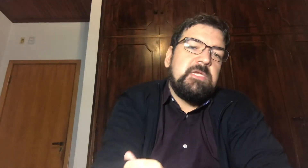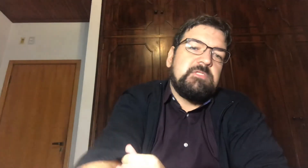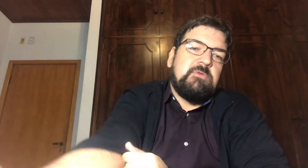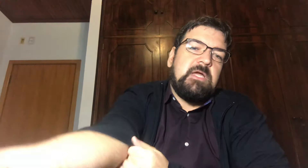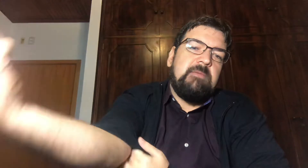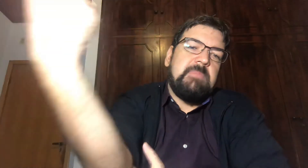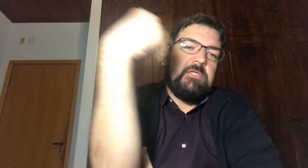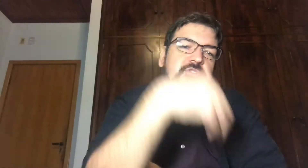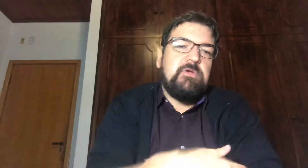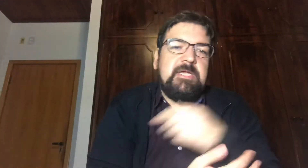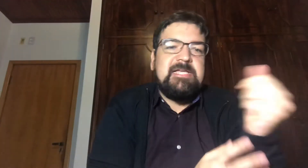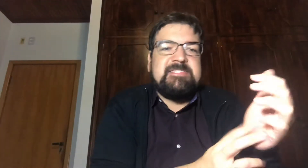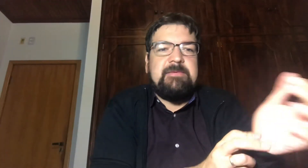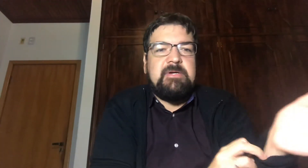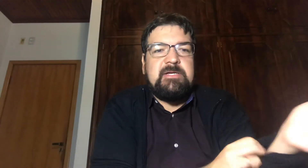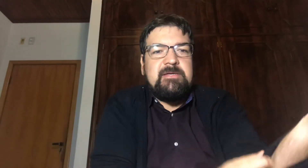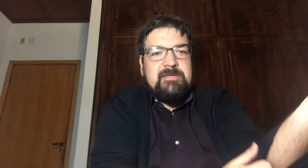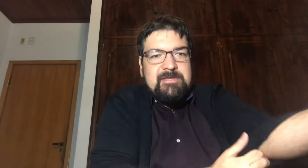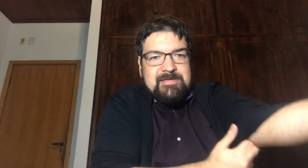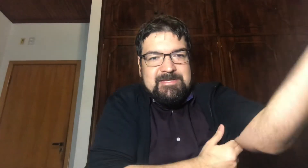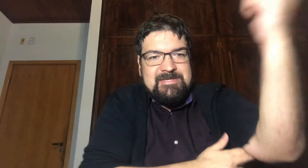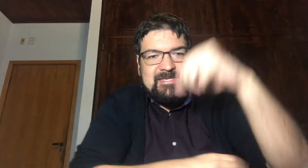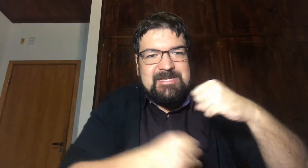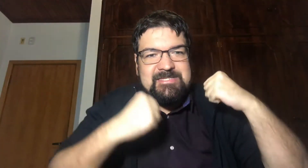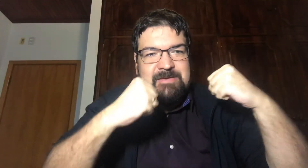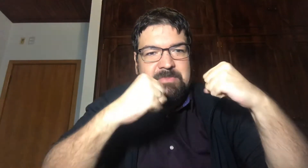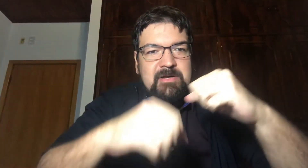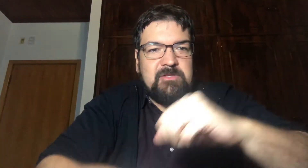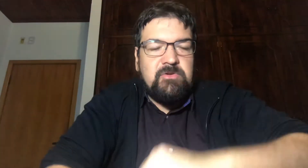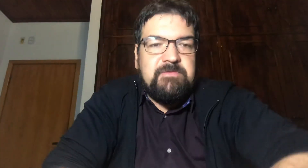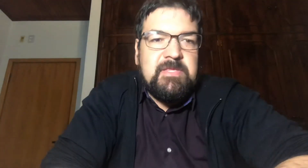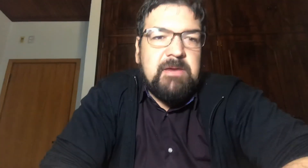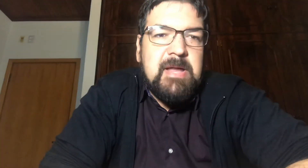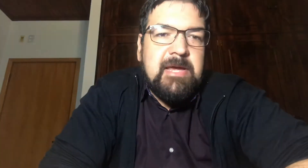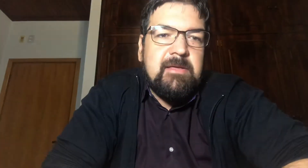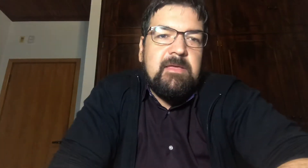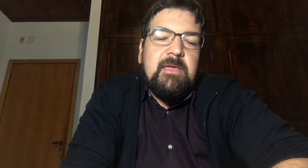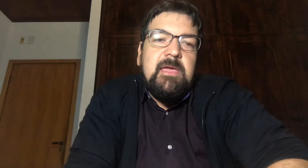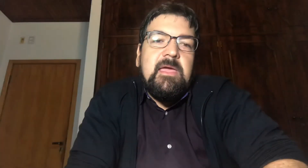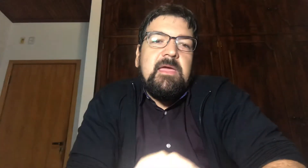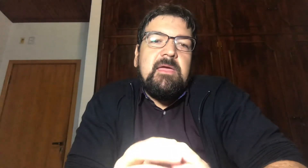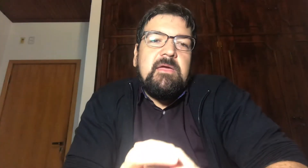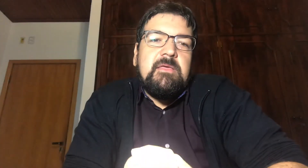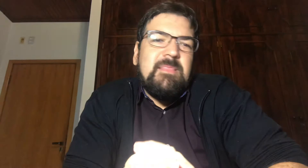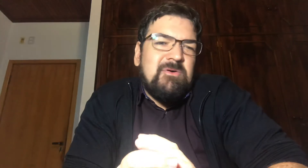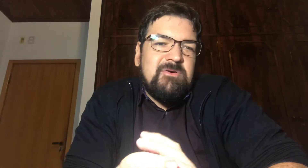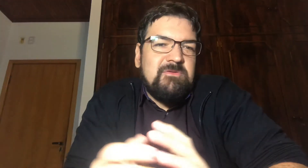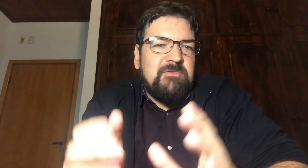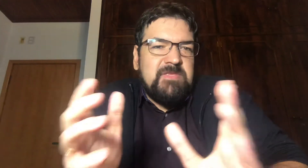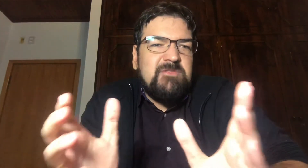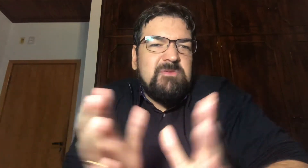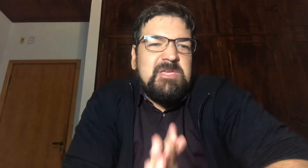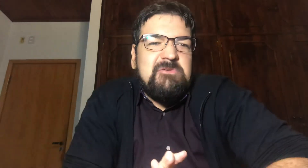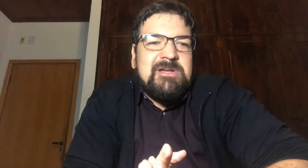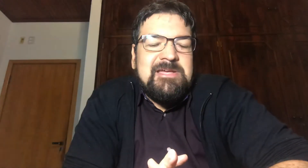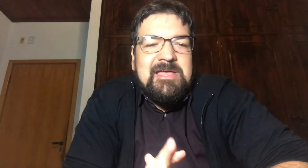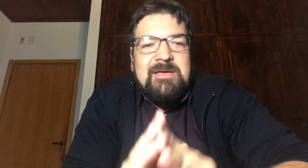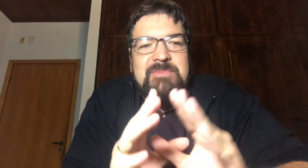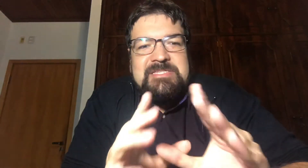mesmo Peraí Só arregaçar a manga Arregaçar a manga Que estou afim de trabalhar Não Estou afim de dormir agora Mas